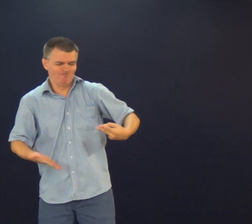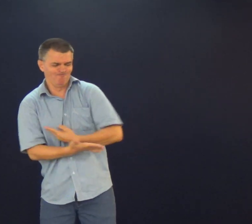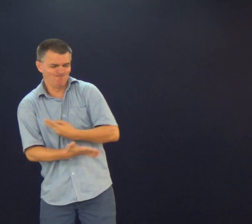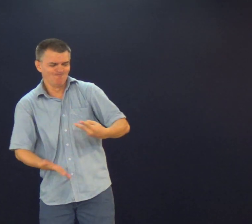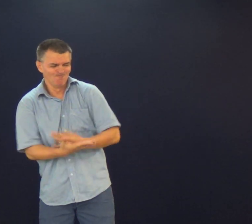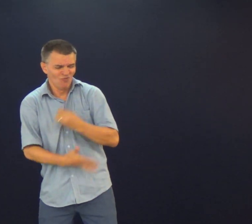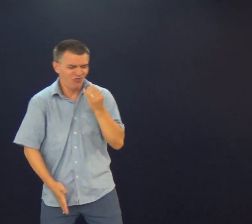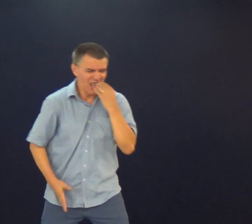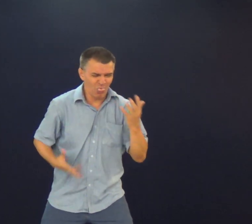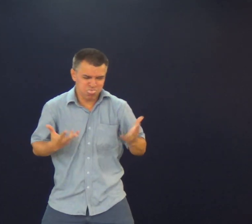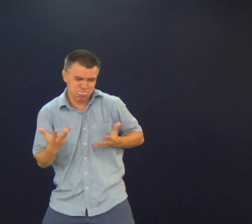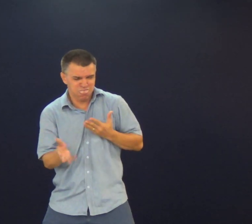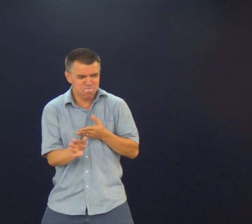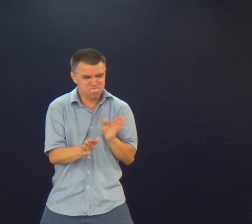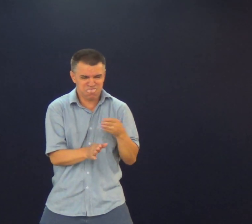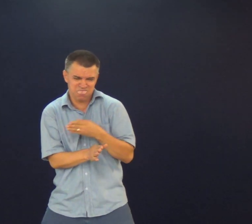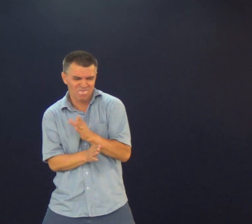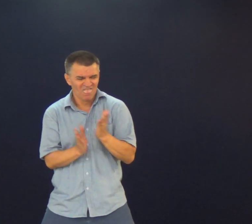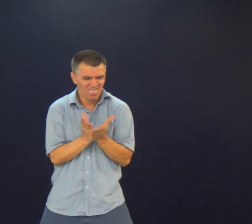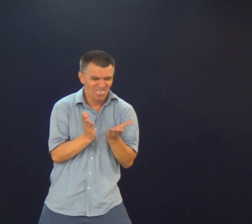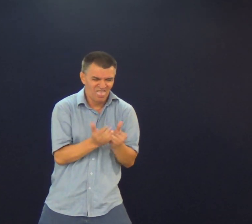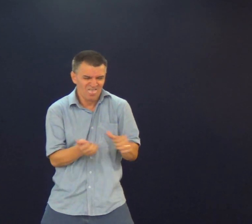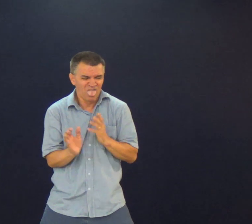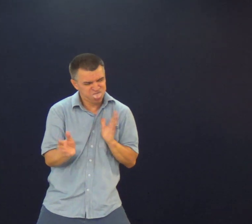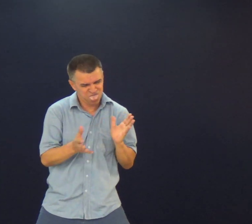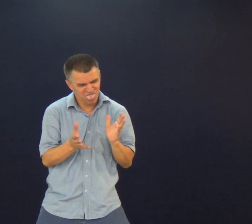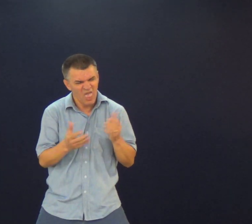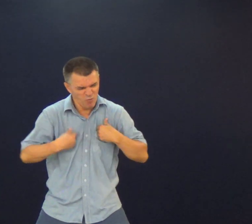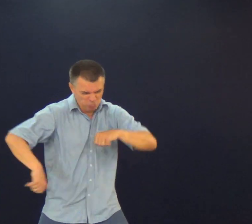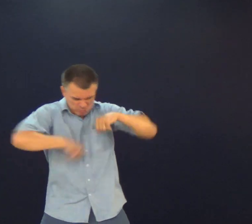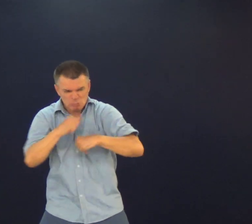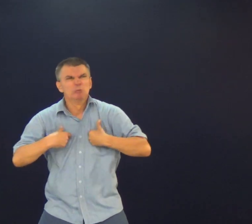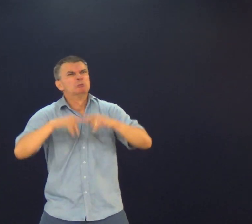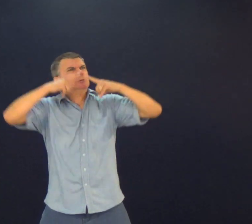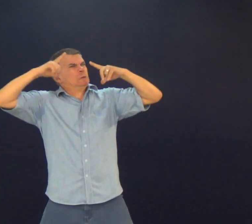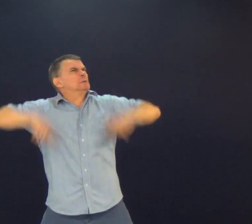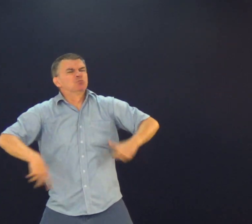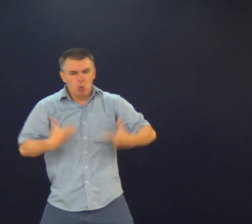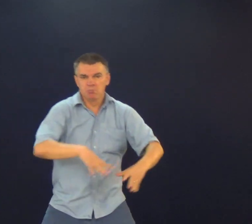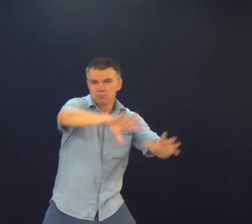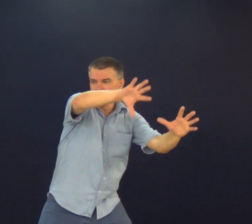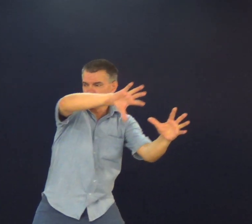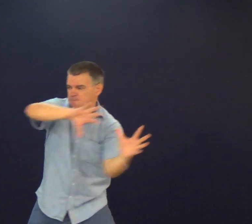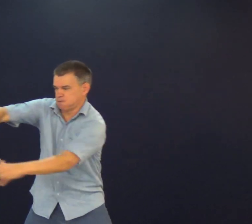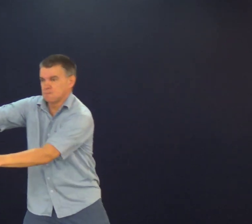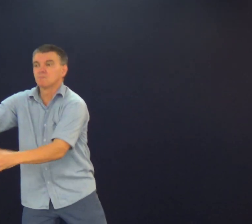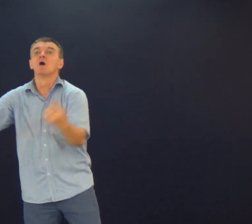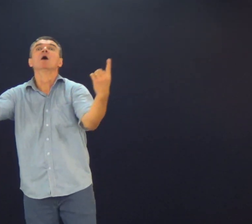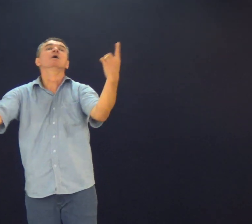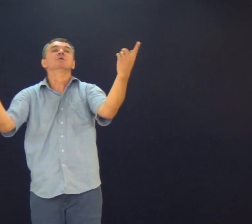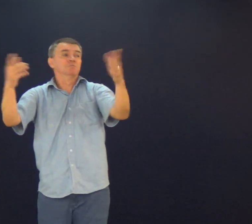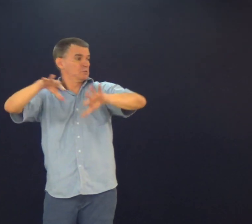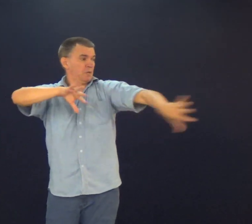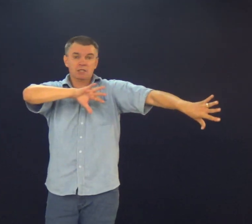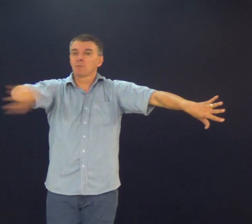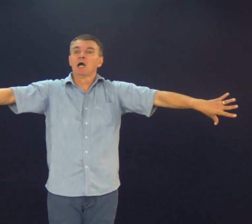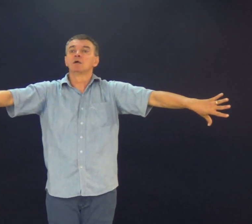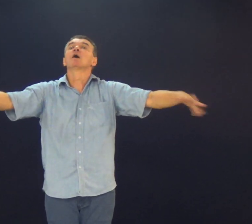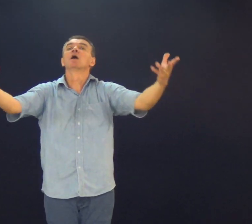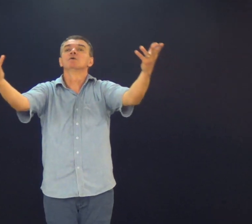Ou se você só Sabe que você está se desviando E saiu do caminho de Deus Mas quer voltar para esse